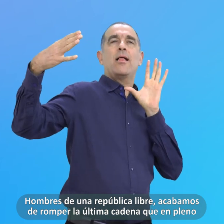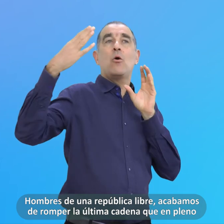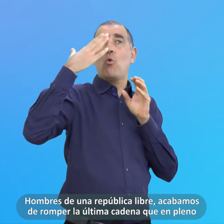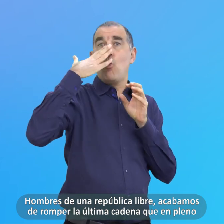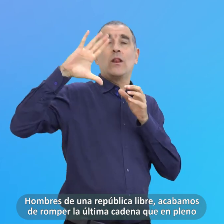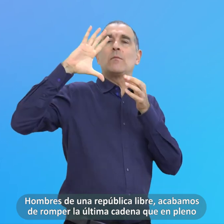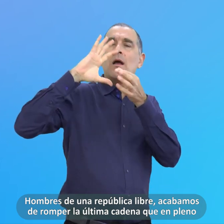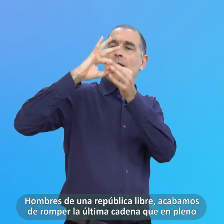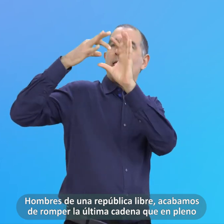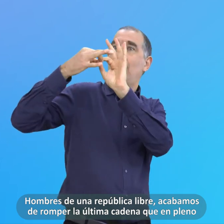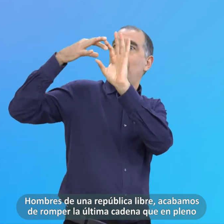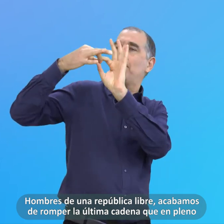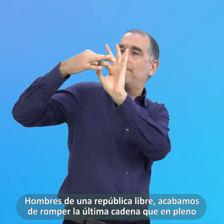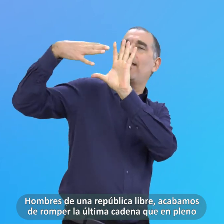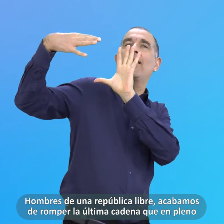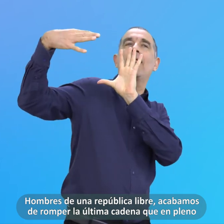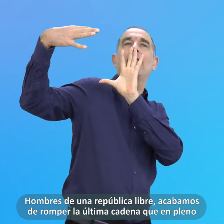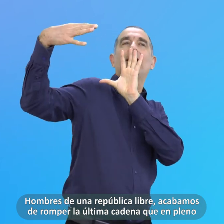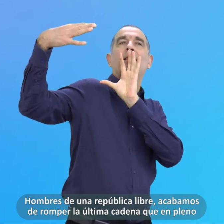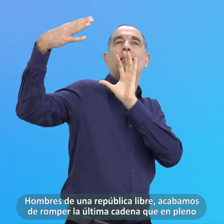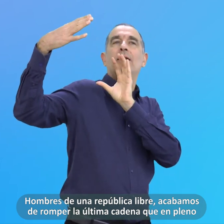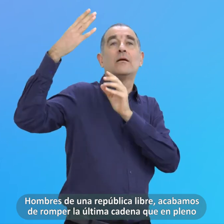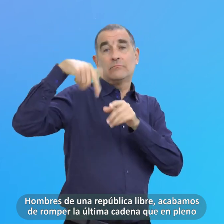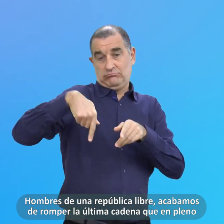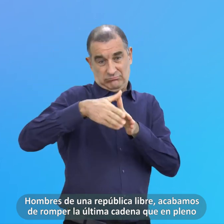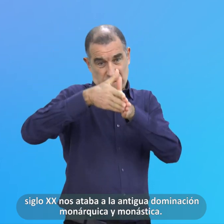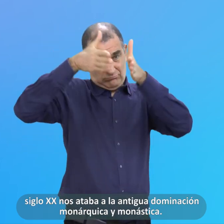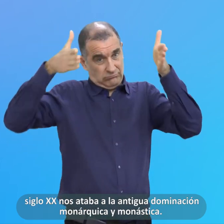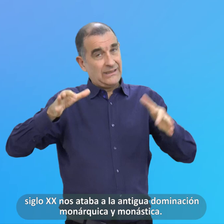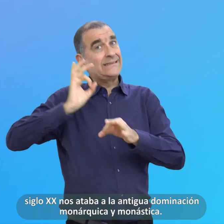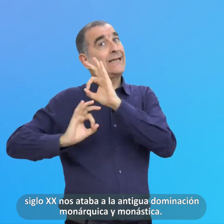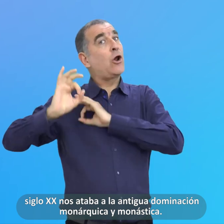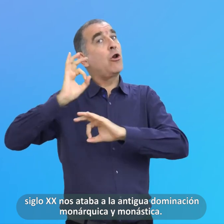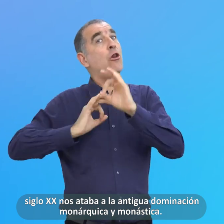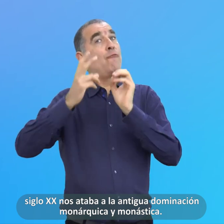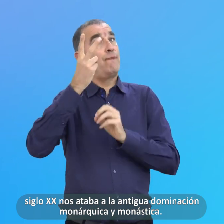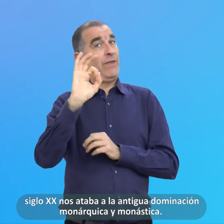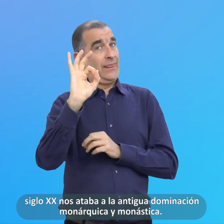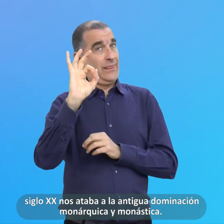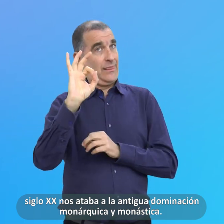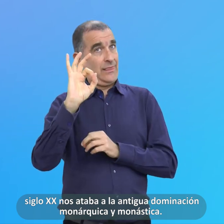cadena que en pleno siglo XX nos ataba a la